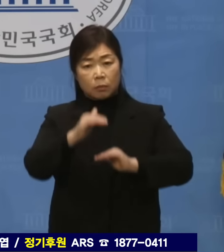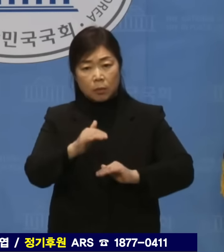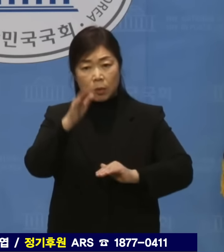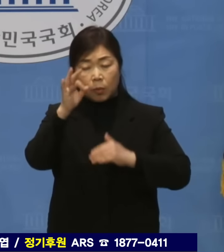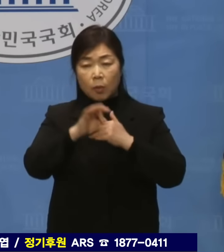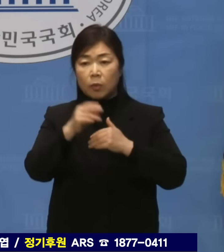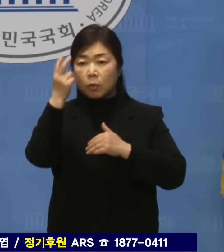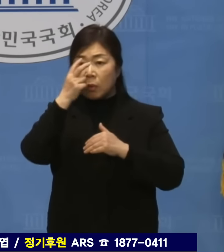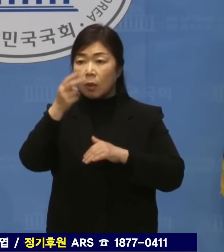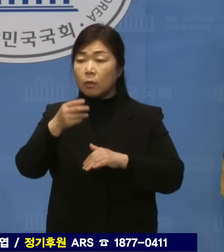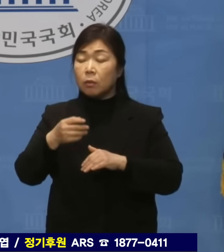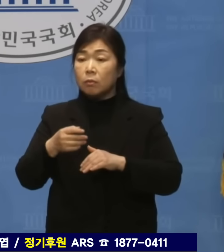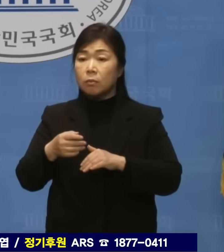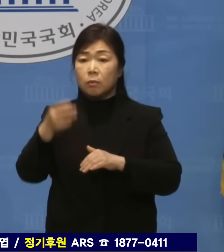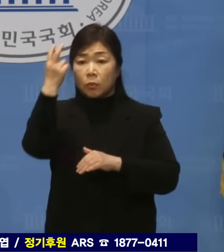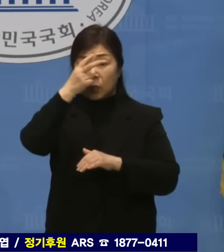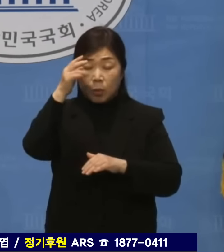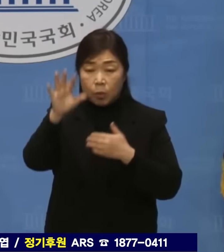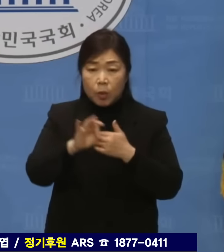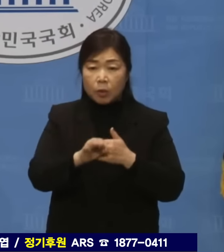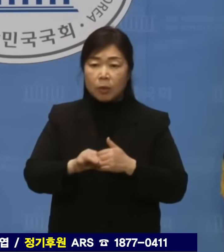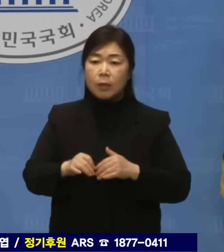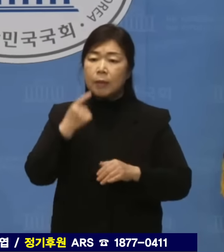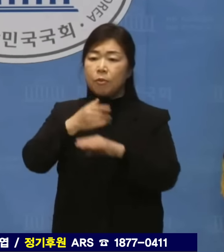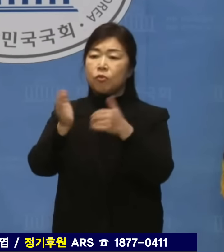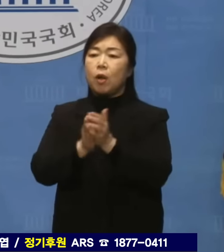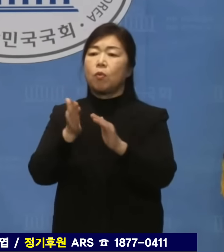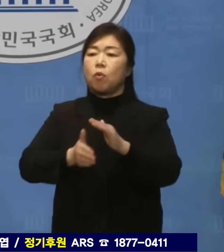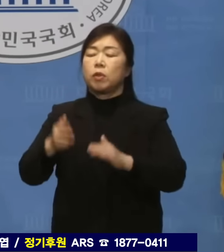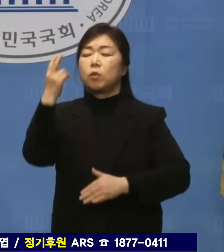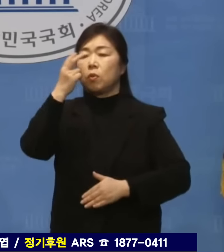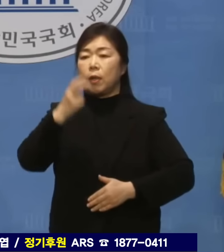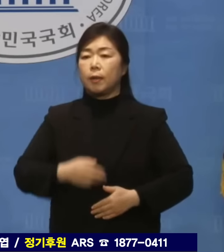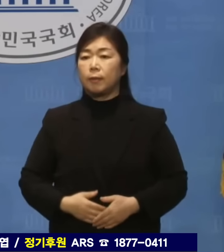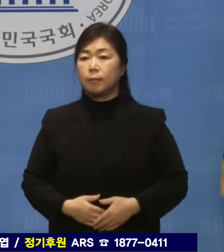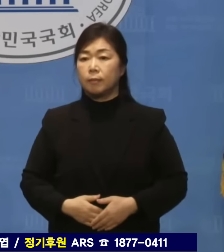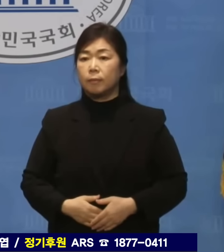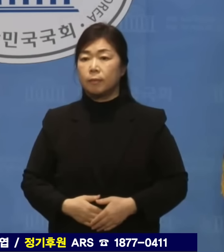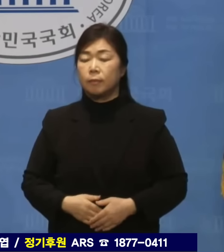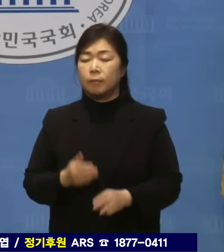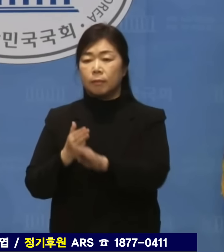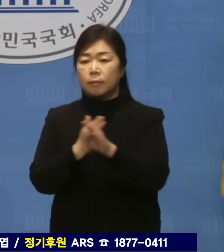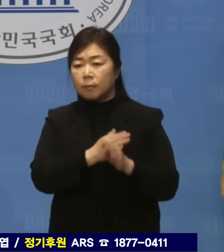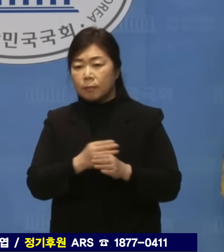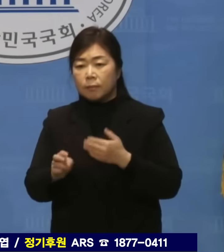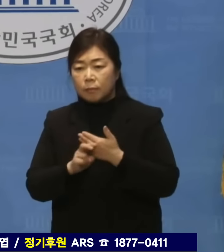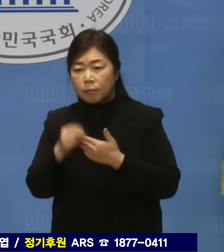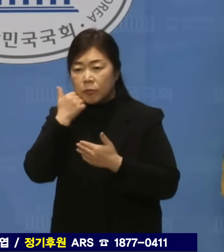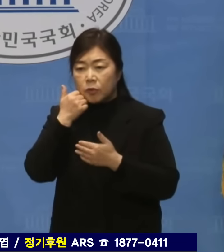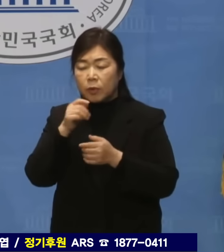당의 공식 조사입니다. 무슨 비선을 동원했다는 말입니까?